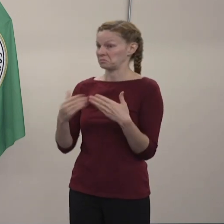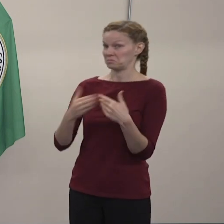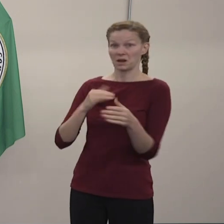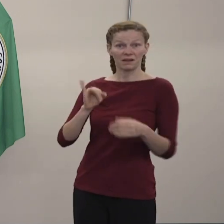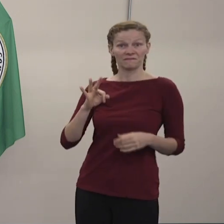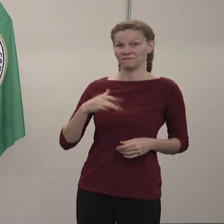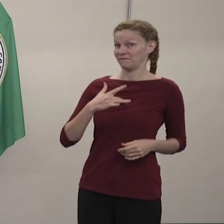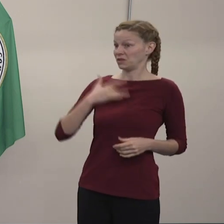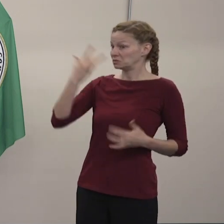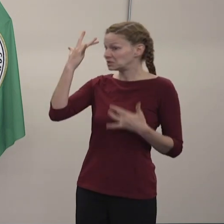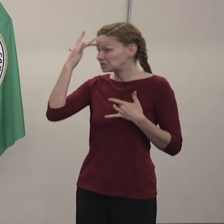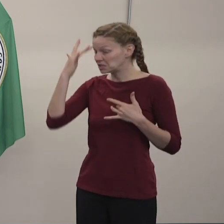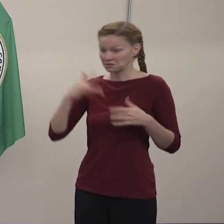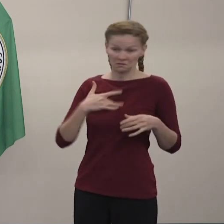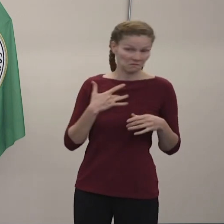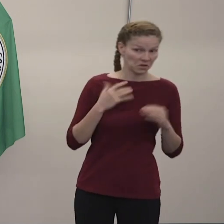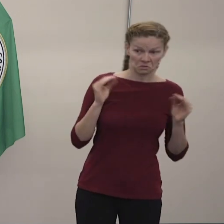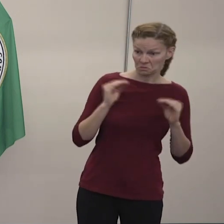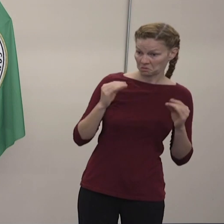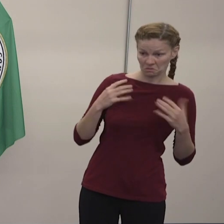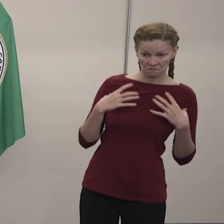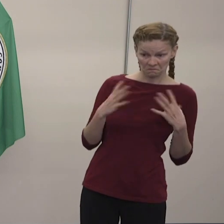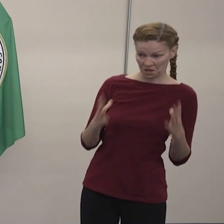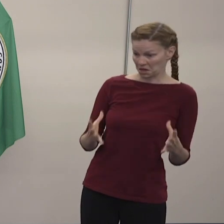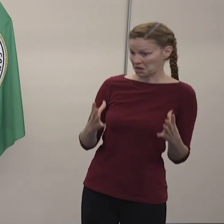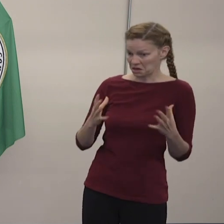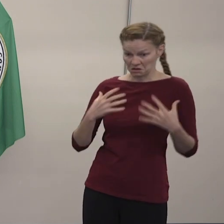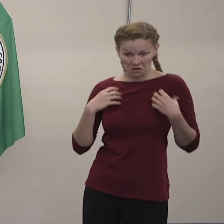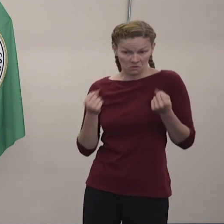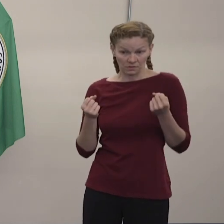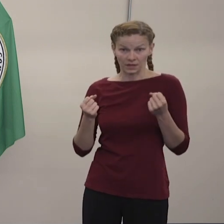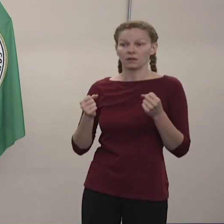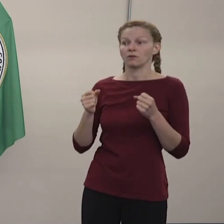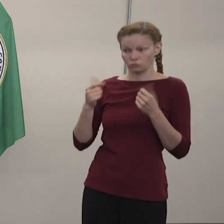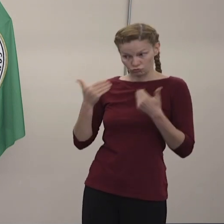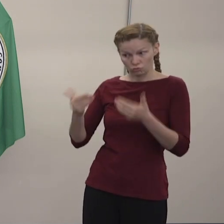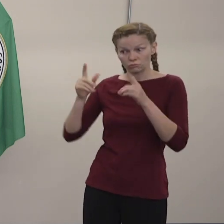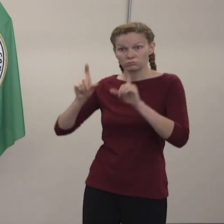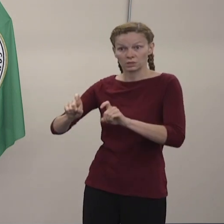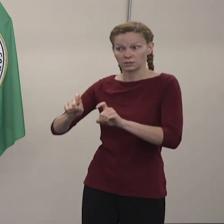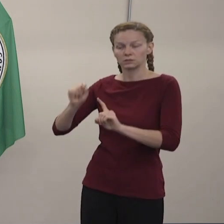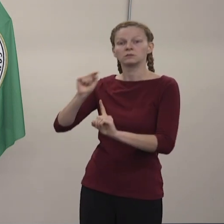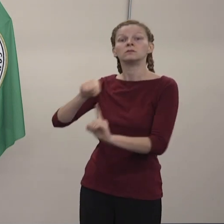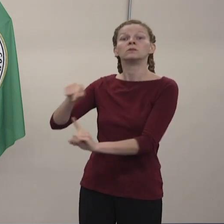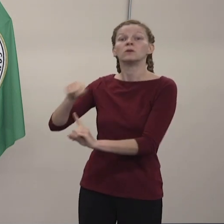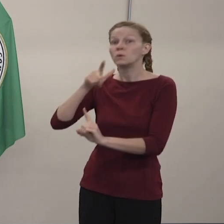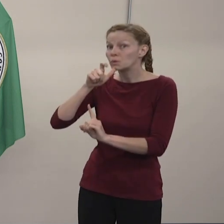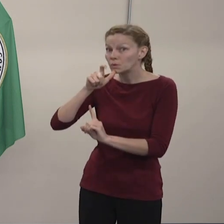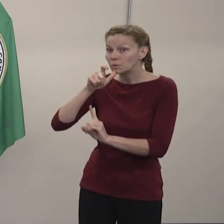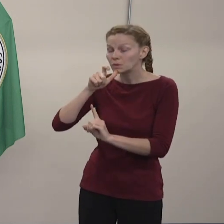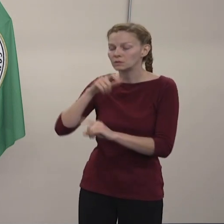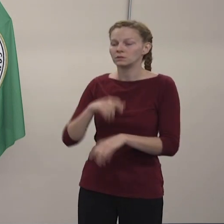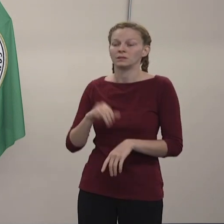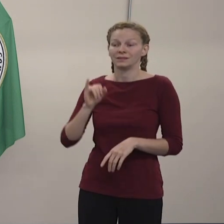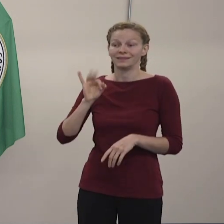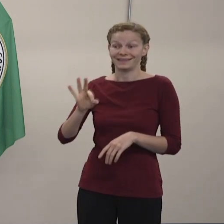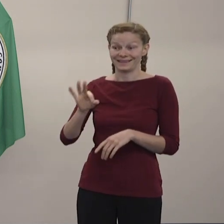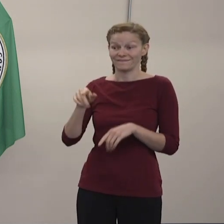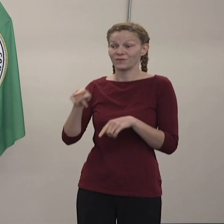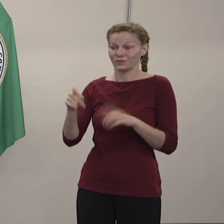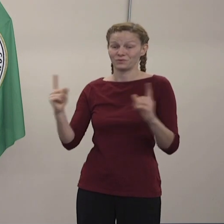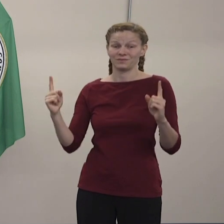Sin importar si tienen síntomas o no, eso incluye que tengan contacto